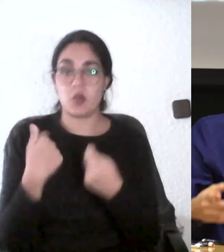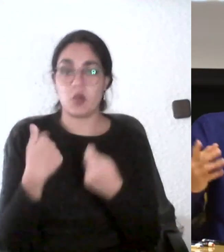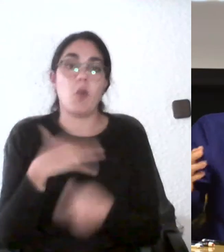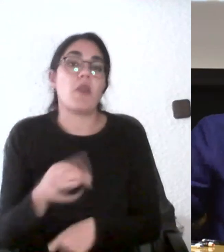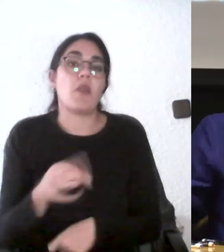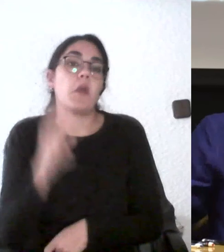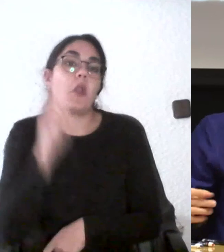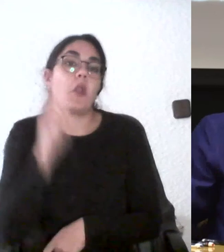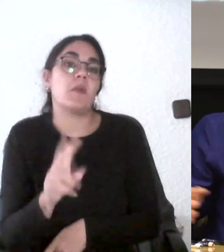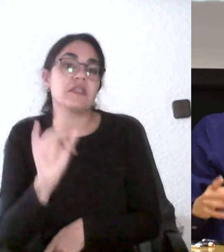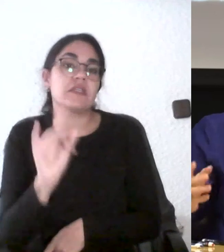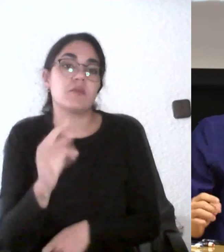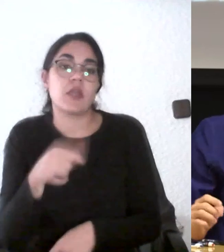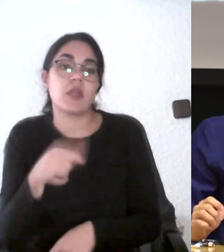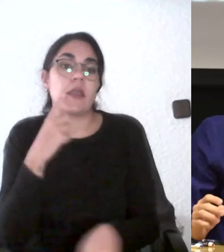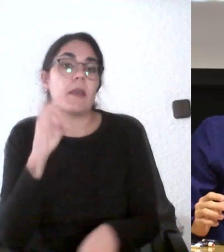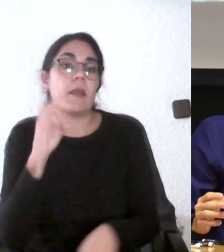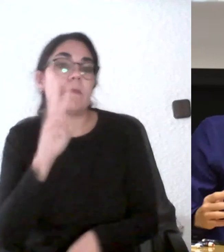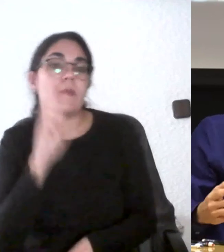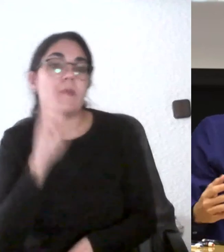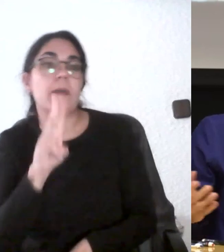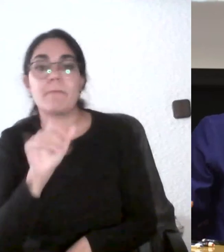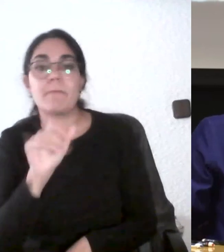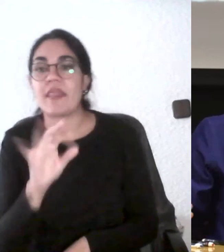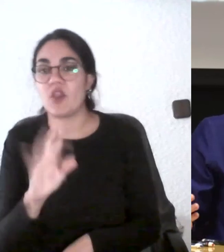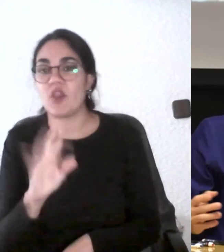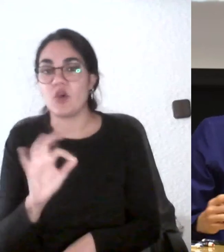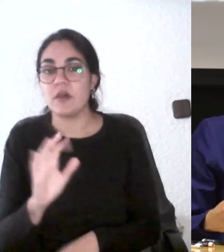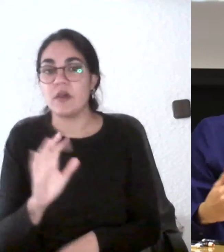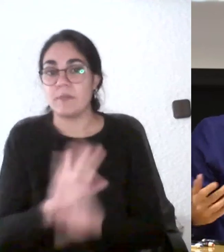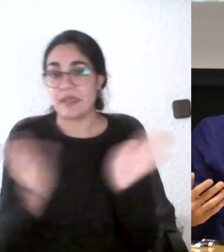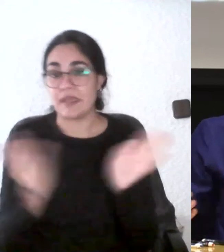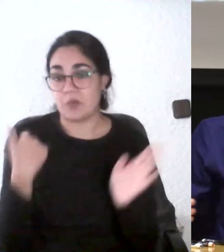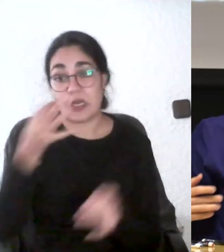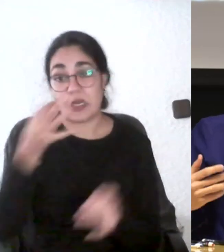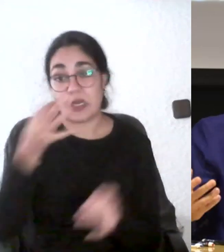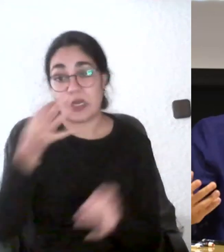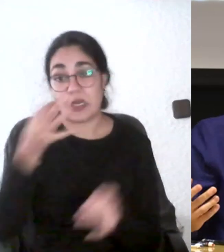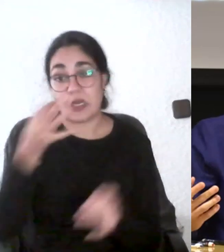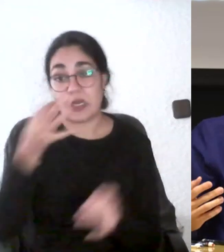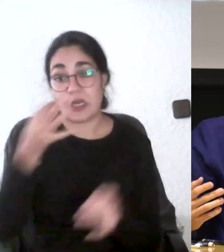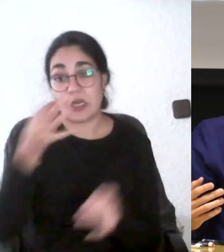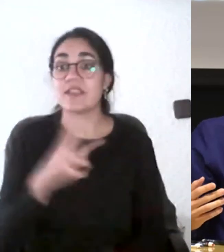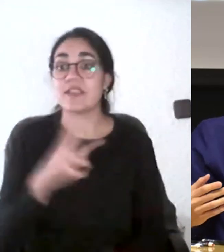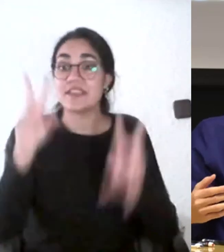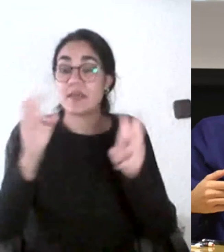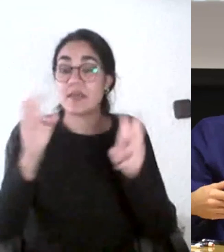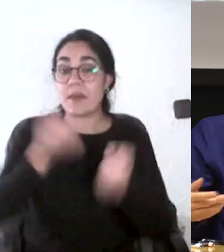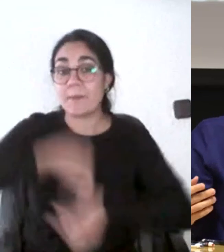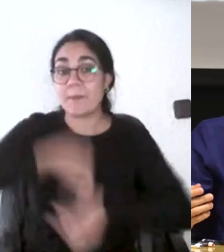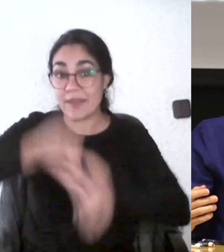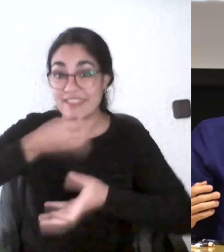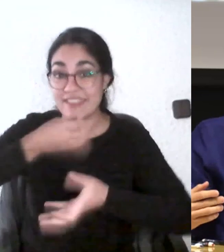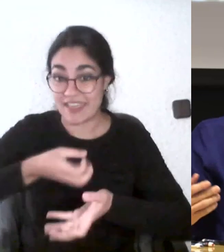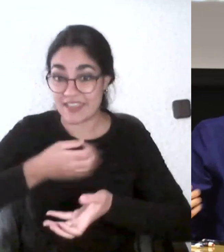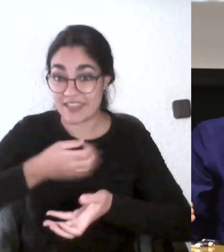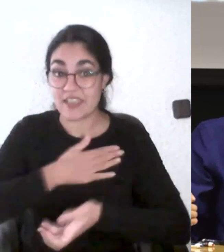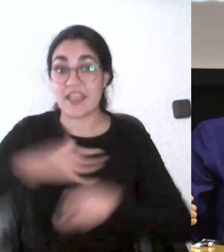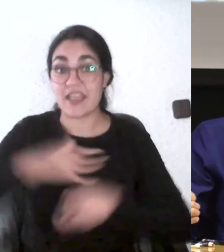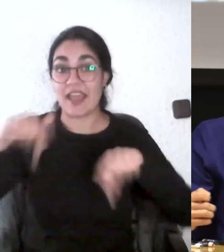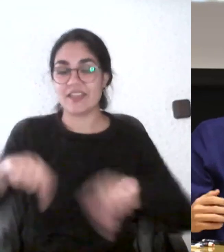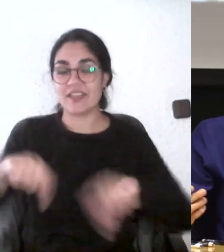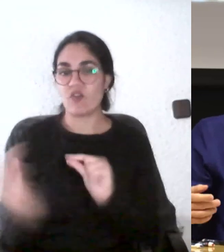oye va a estar ahí todo jeje pero no lo van a ver entonces los mensajes que queréis transmitirles no es este el foro para